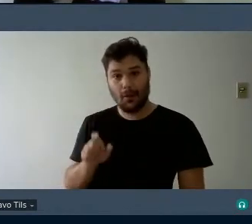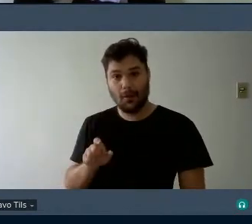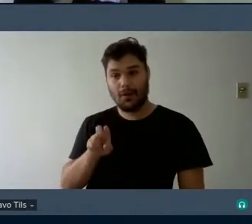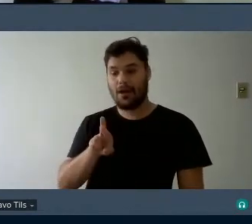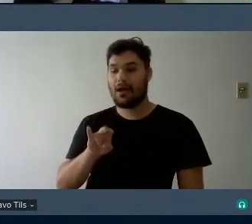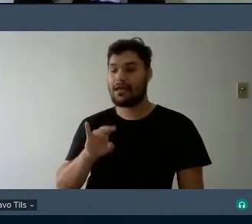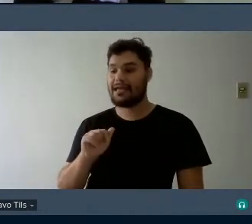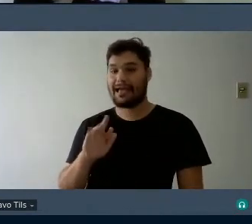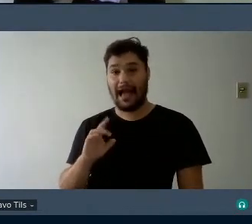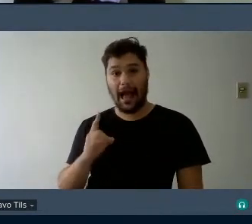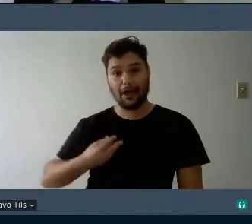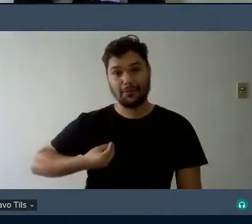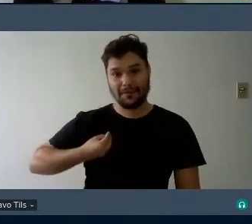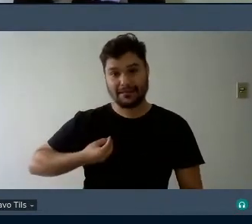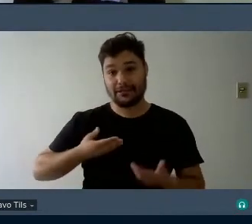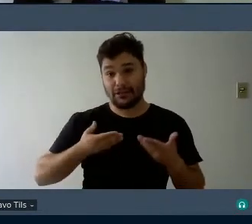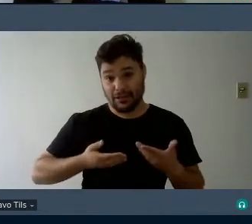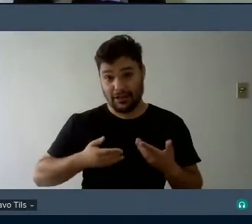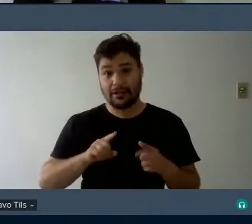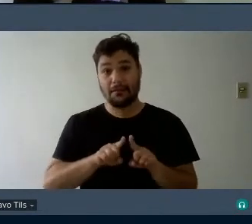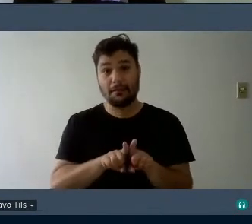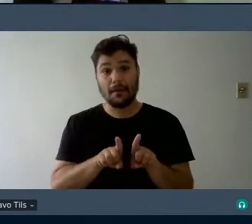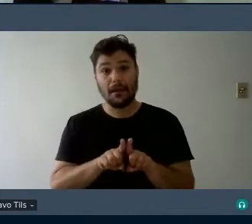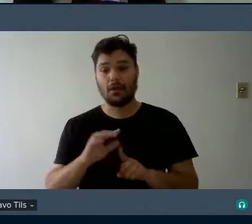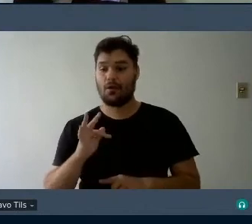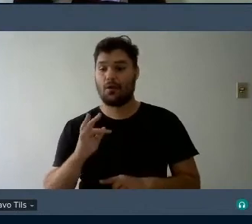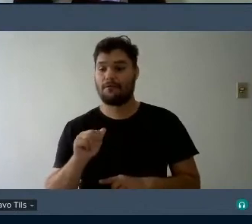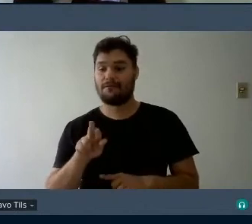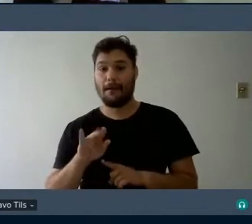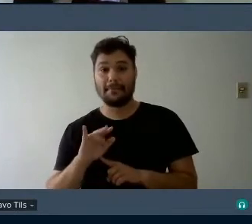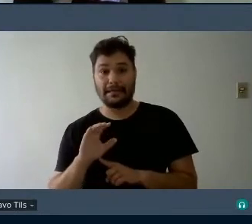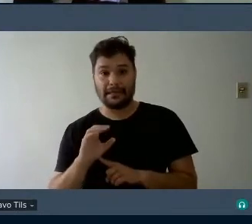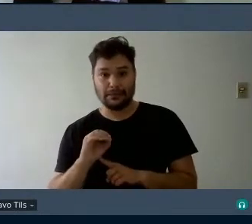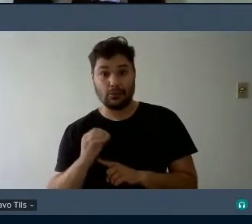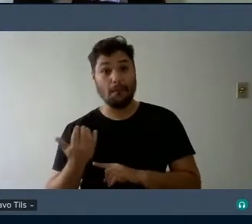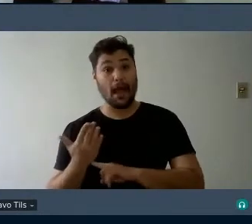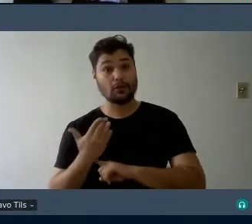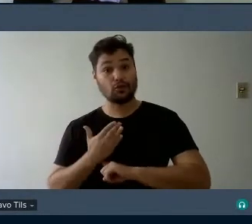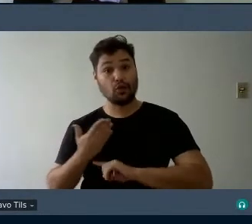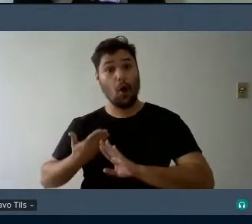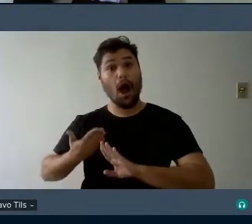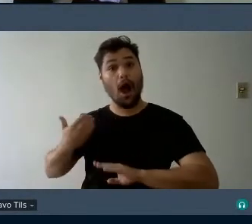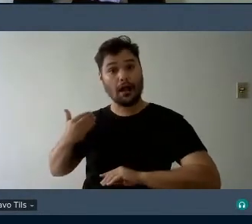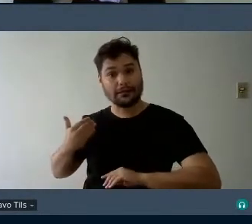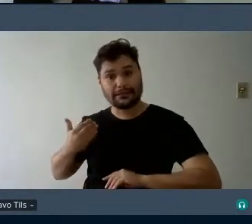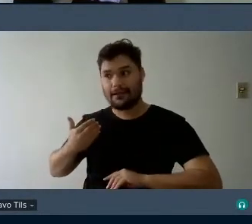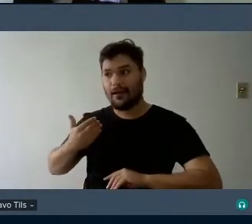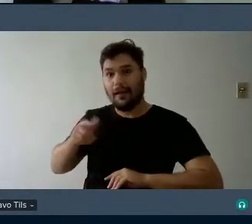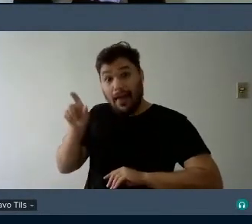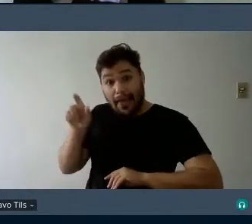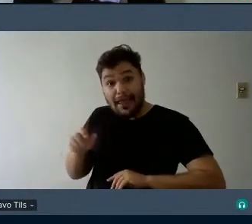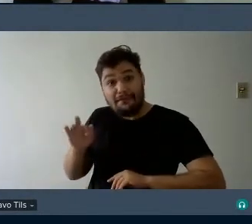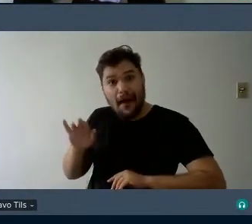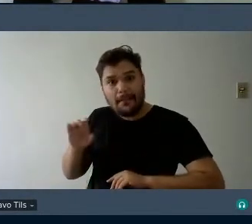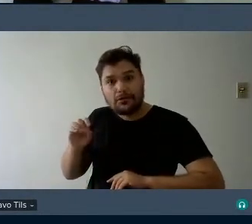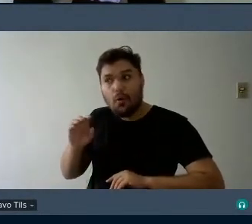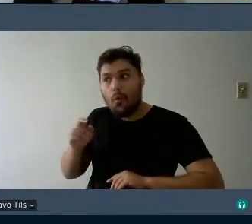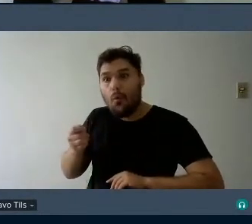aqui com a gente e do Fabrício que foi meu suporte nos bastidores coitada eu quase deixei o Fabrício louco